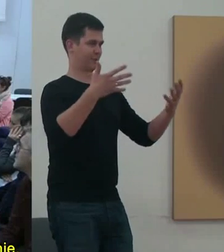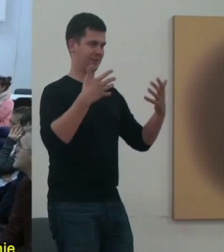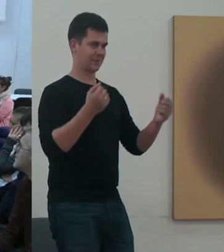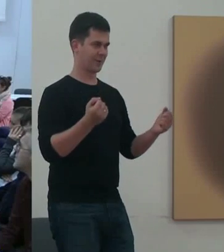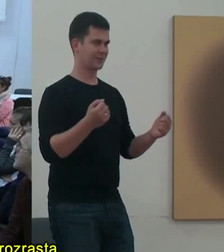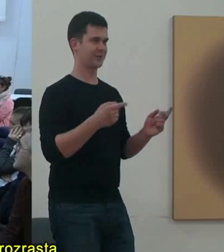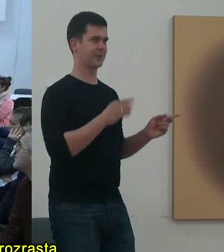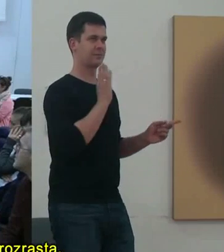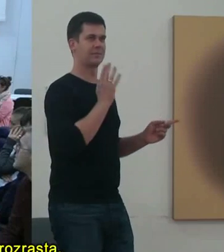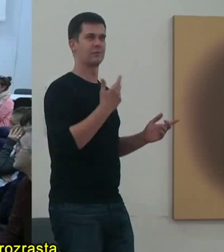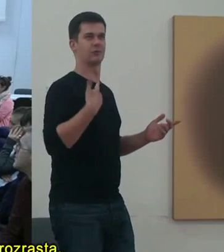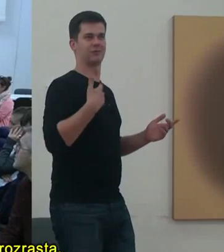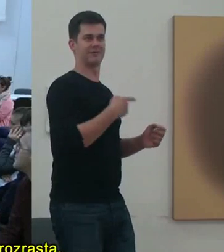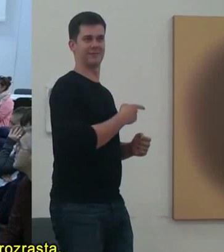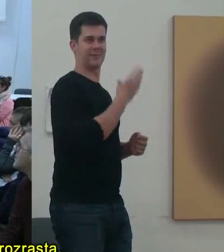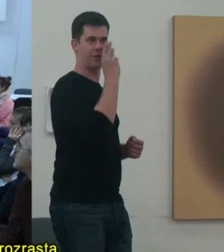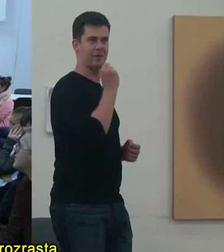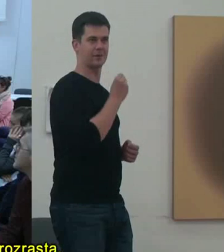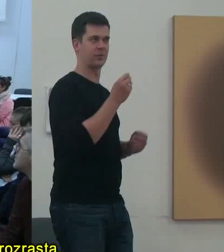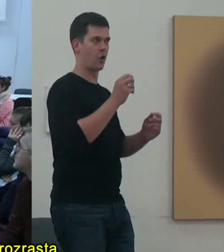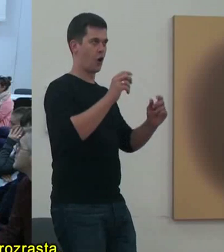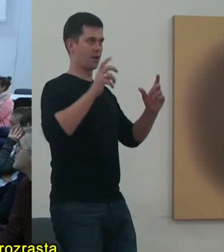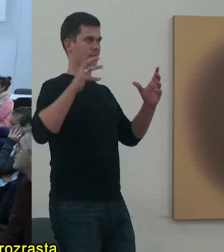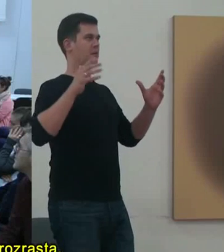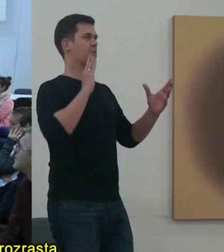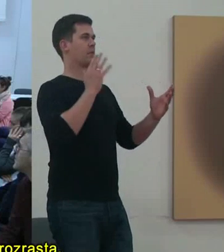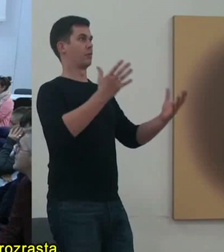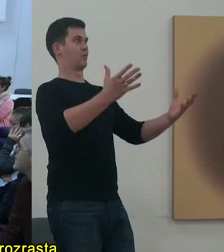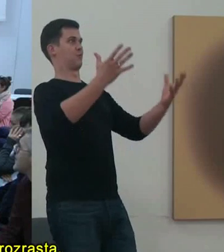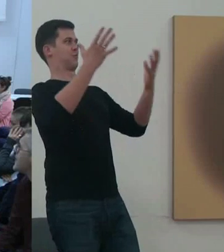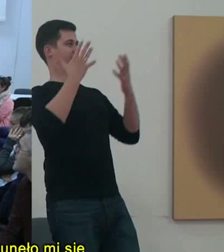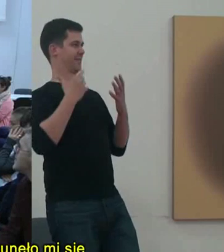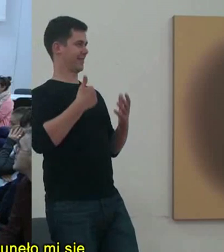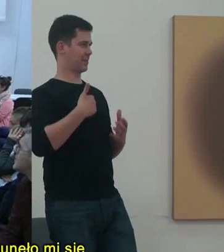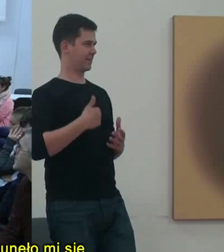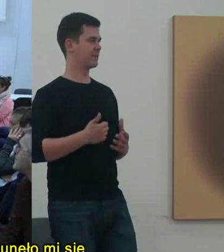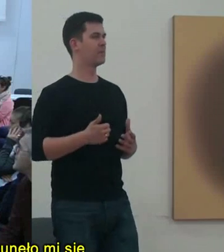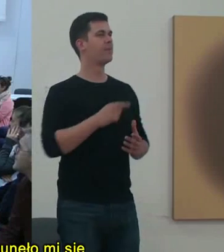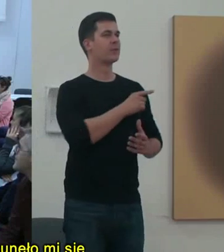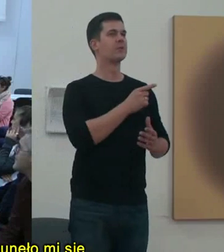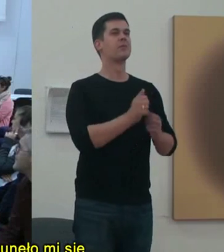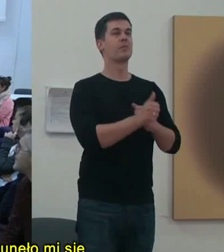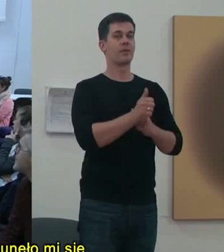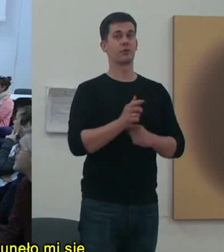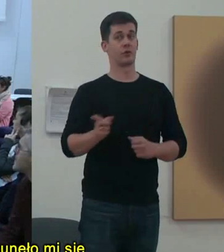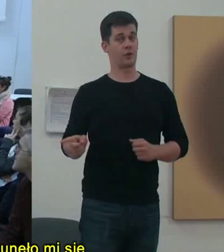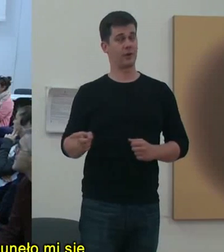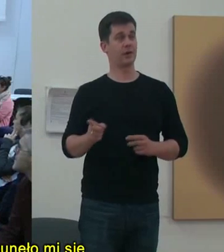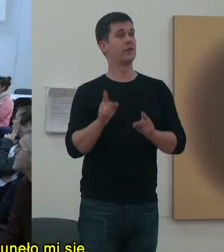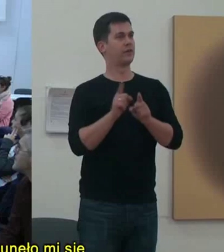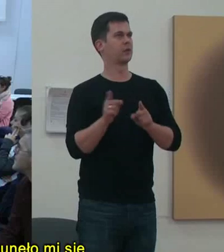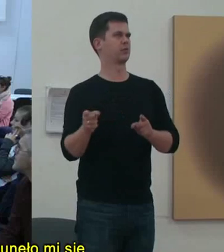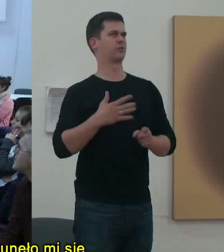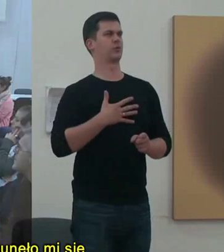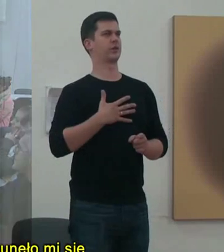do czynienia z czymś, co pulsuje, co się rozrasta, co się do nas zbliża, spowodowało, że jakoś